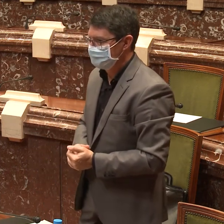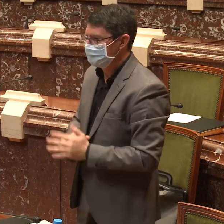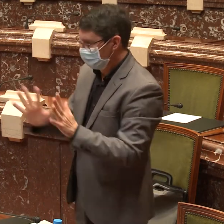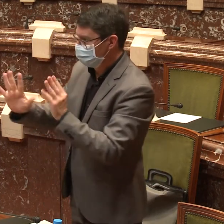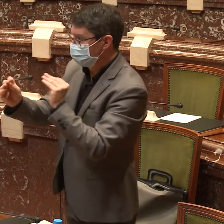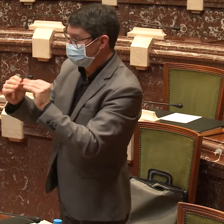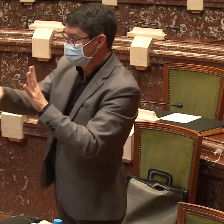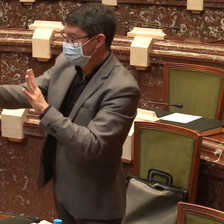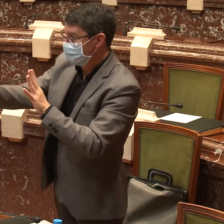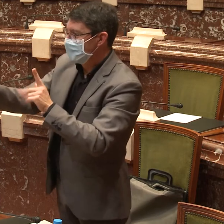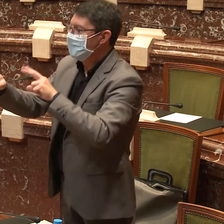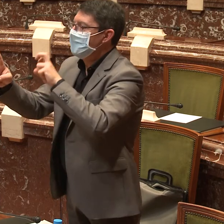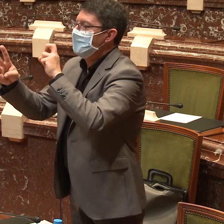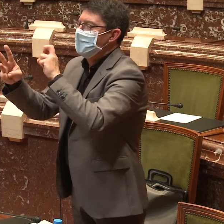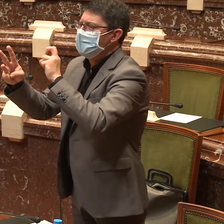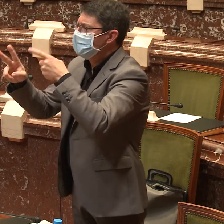situaciones.